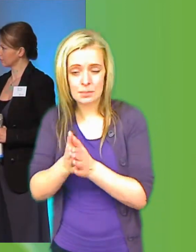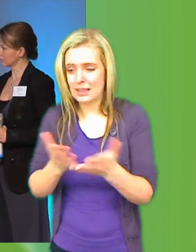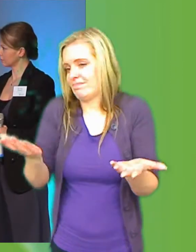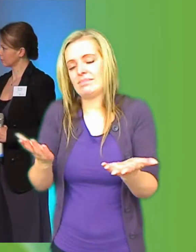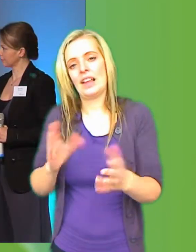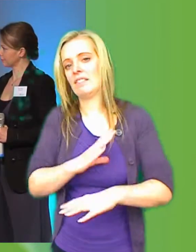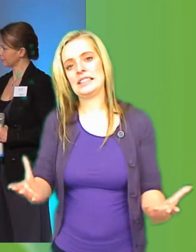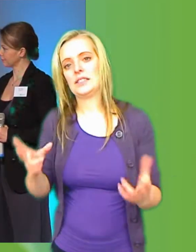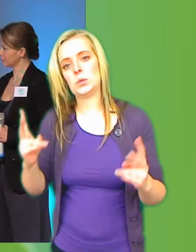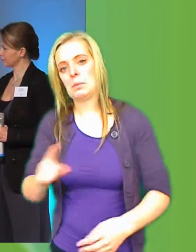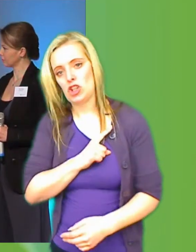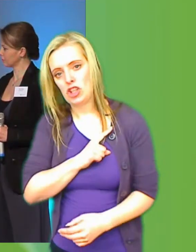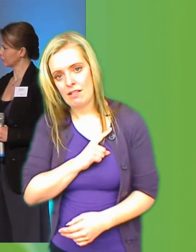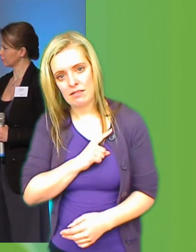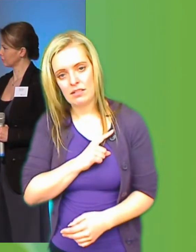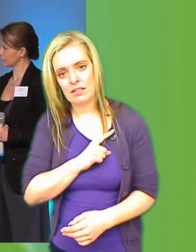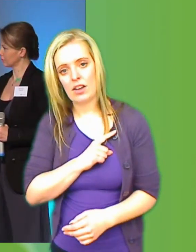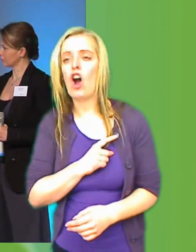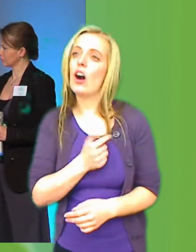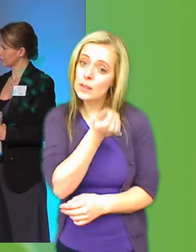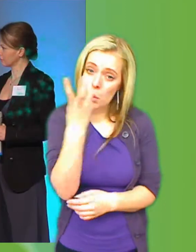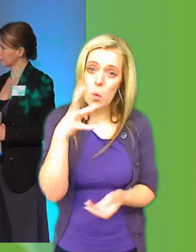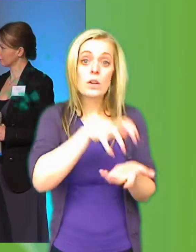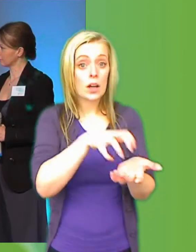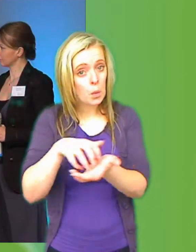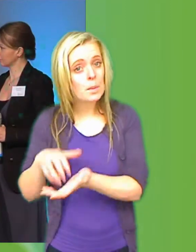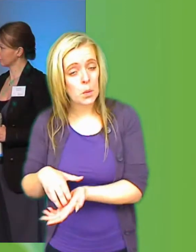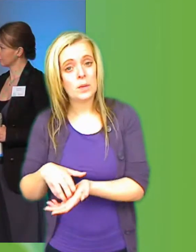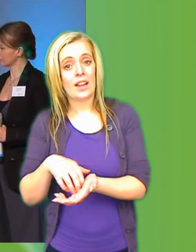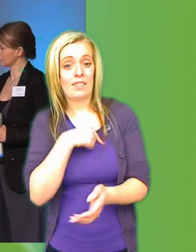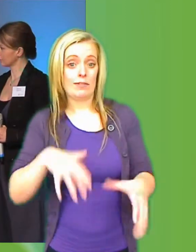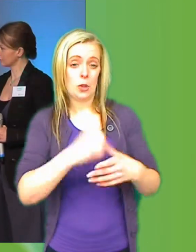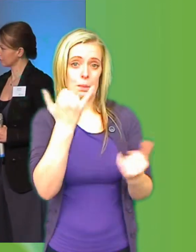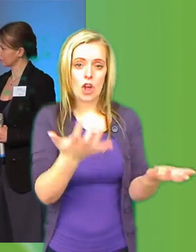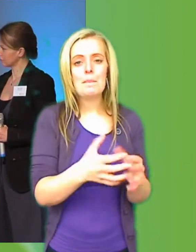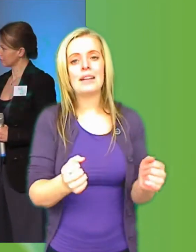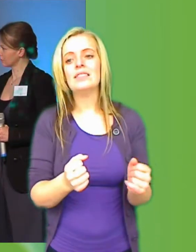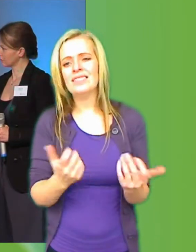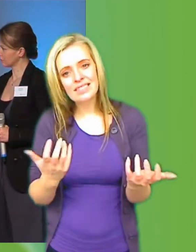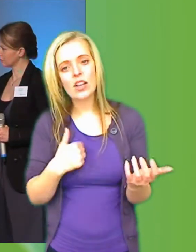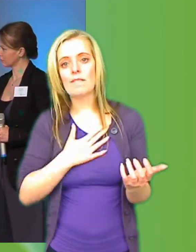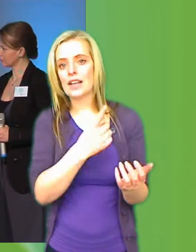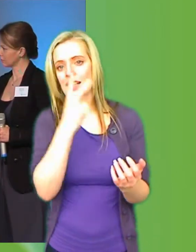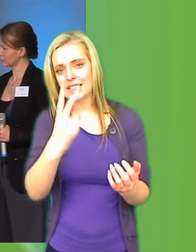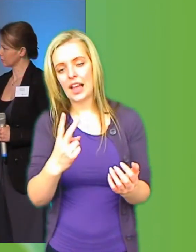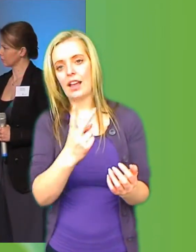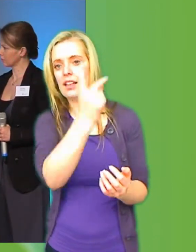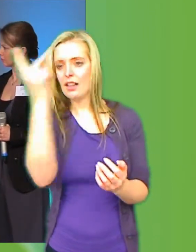inte lika stort. Så med undantag från några kommuner här som vi har talats om så skulle jag nästan väl säga att man kör en